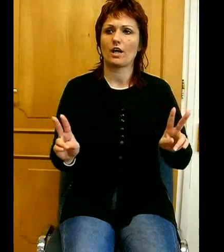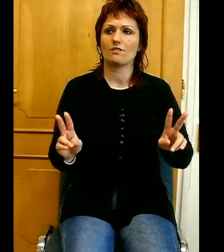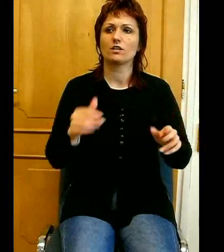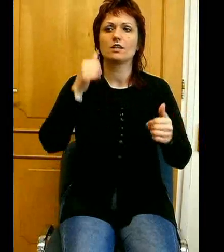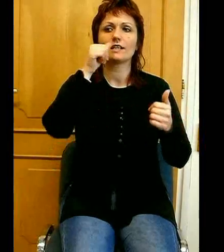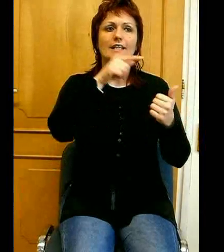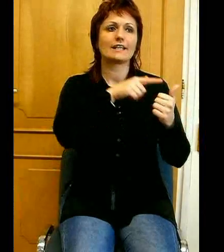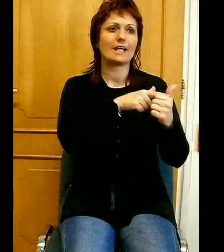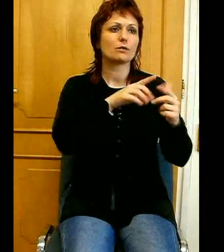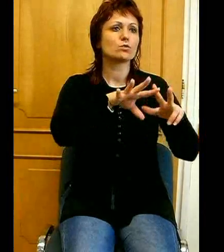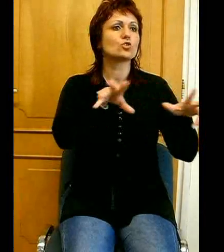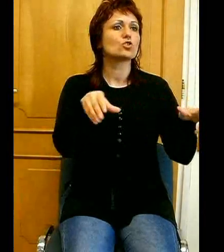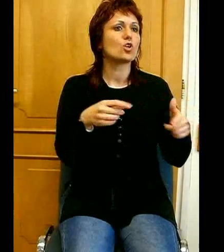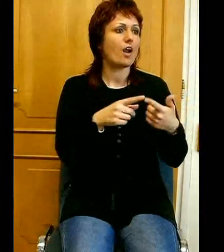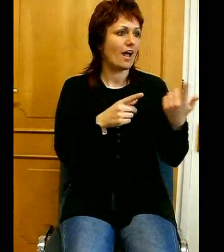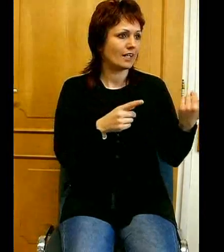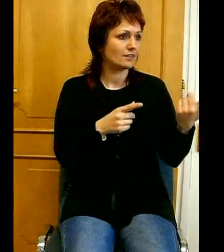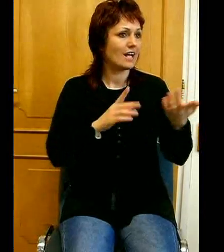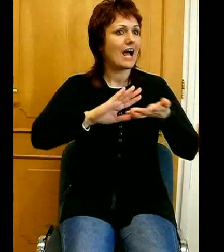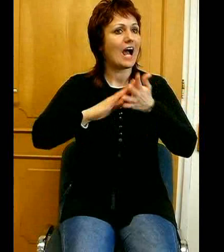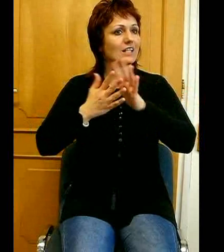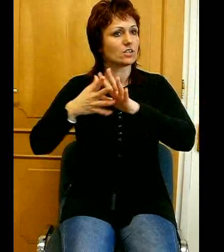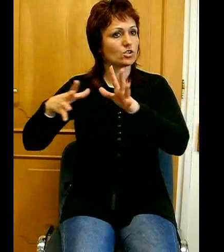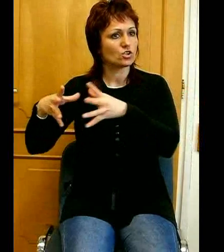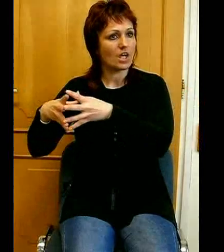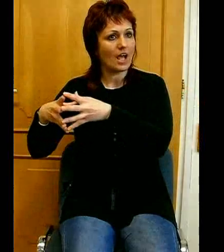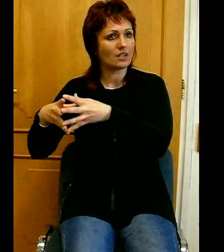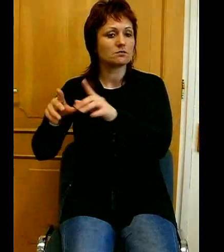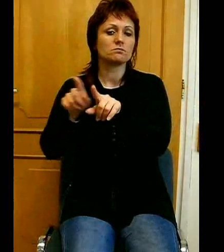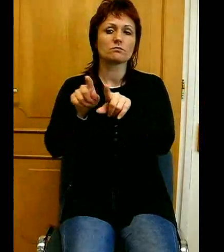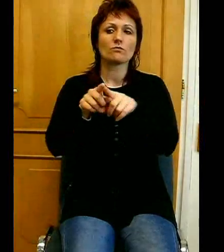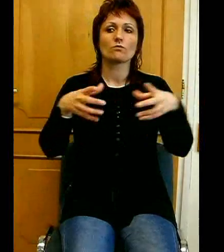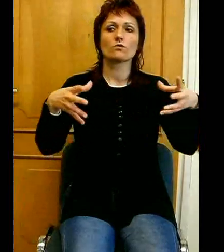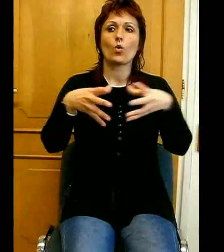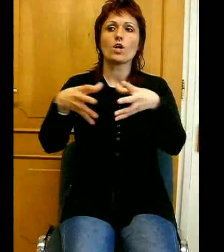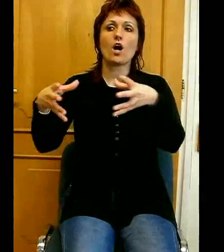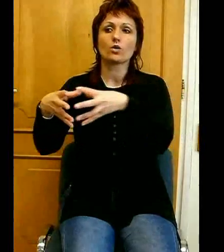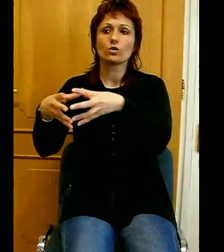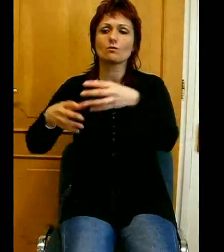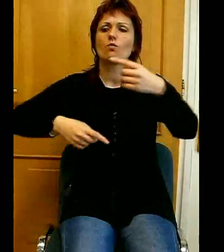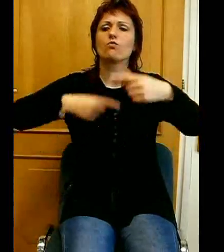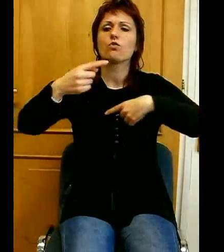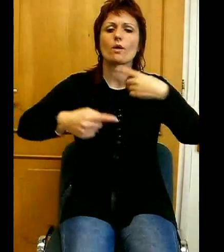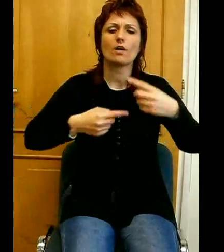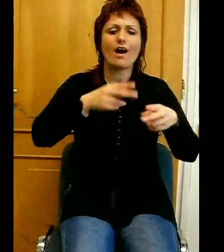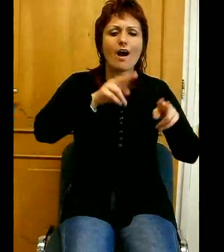házasság olyan közeg, amit azért kell folyamatosan ápolni, mert a különös